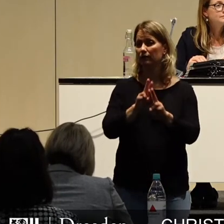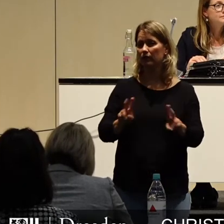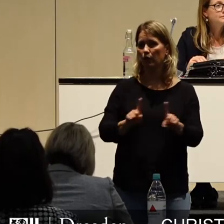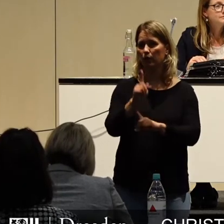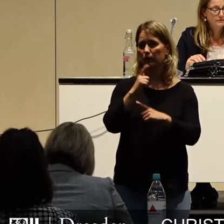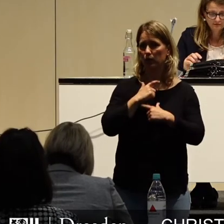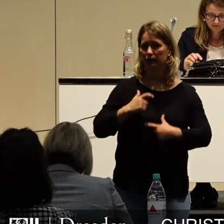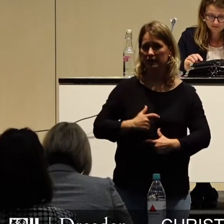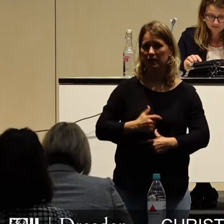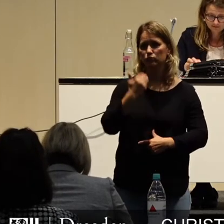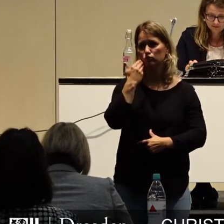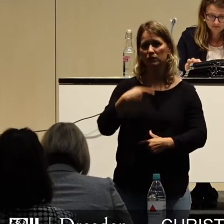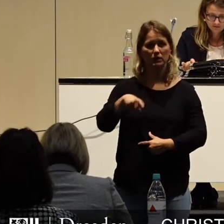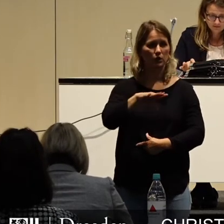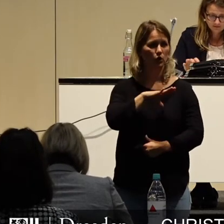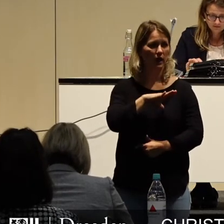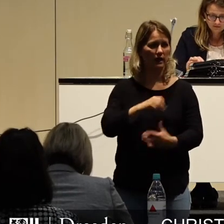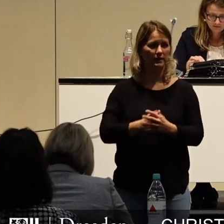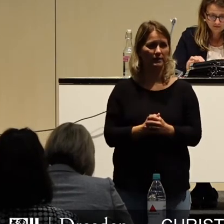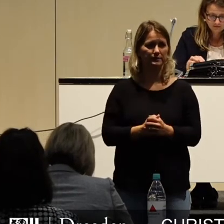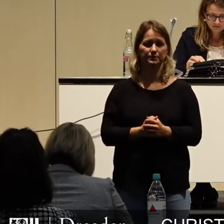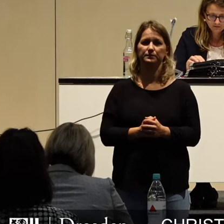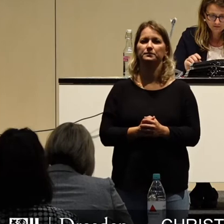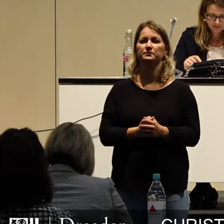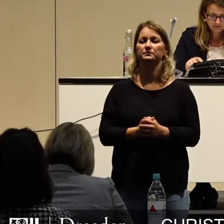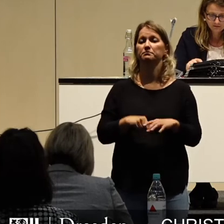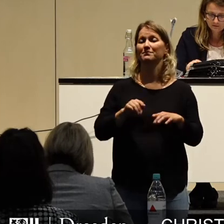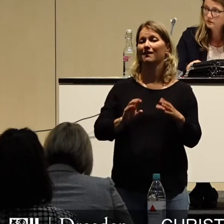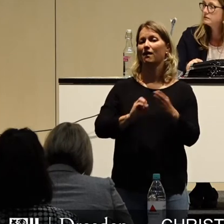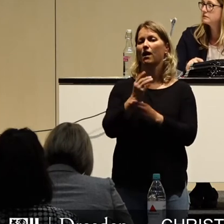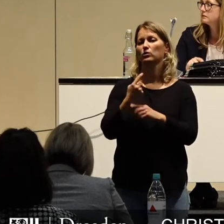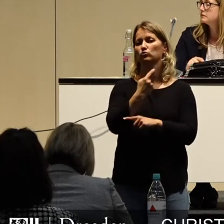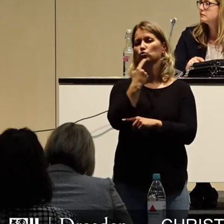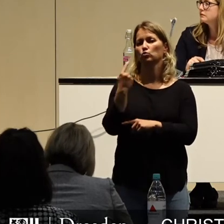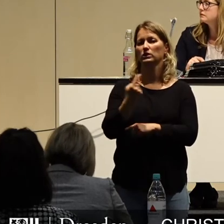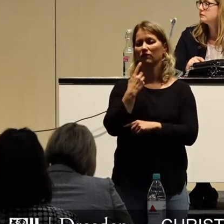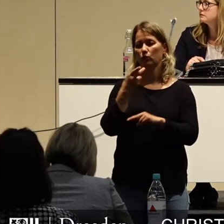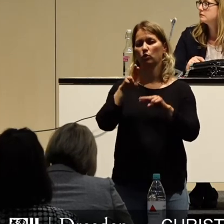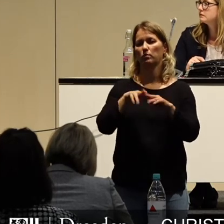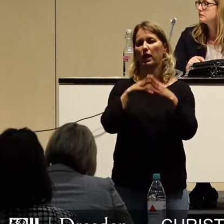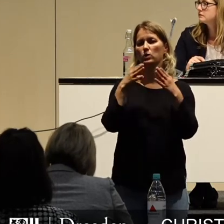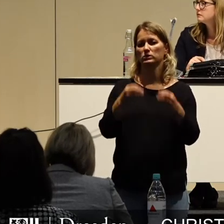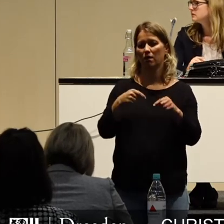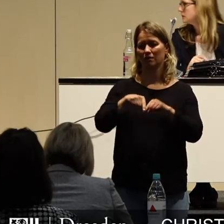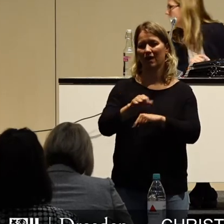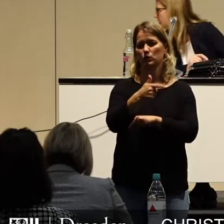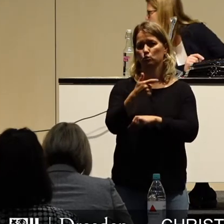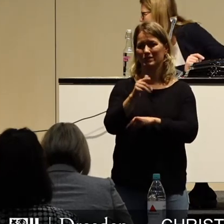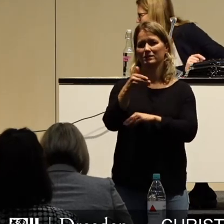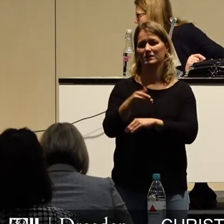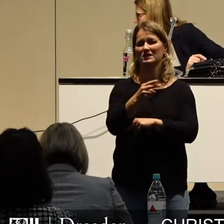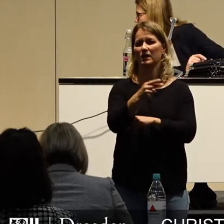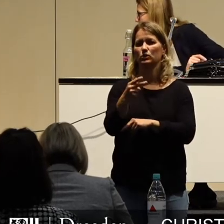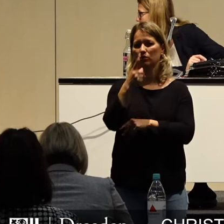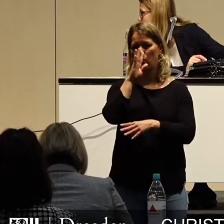liebe Kolleginnen und Kollegen. Eine Aktuelle Stunde zum Doppelhaushalt 2021-22 ist sicherlich aktuell noch eine schwierige Debatte, da